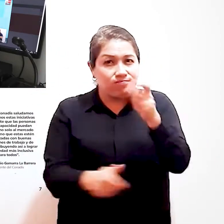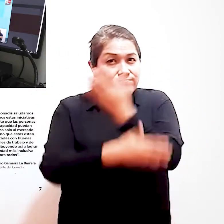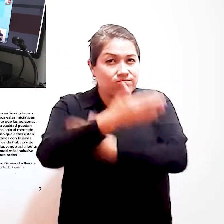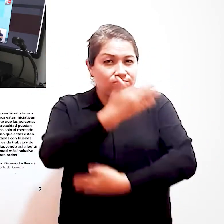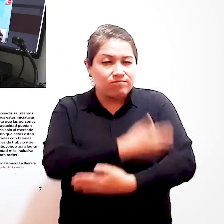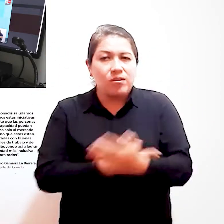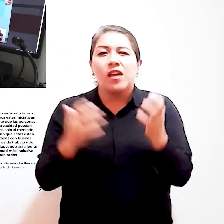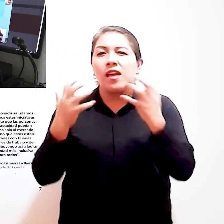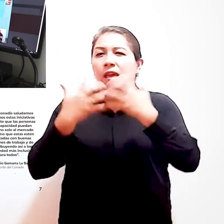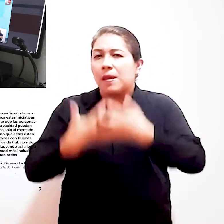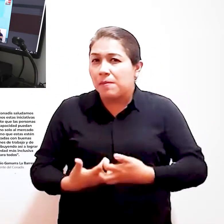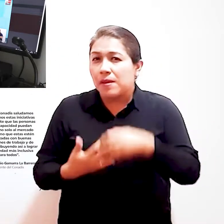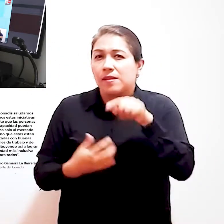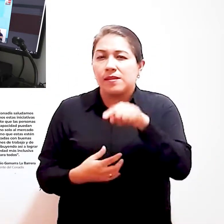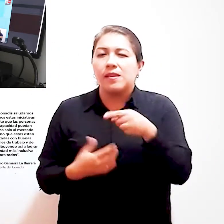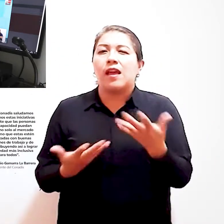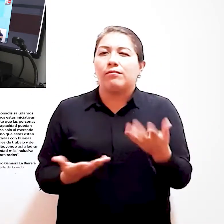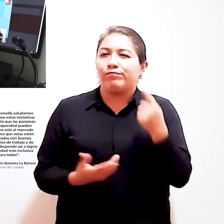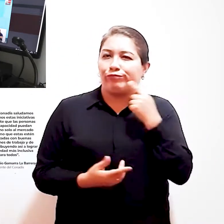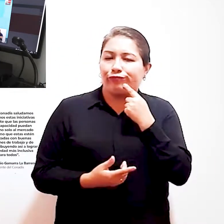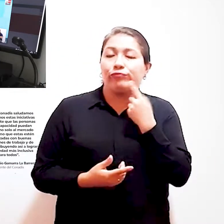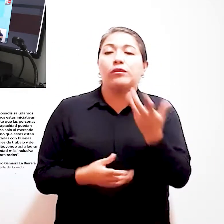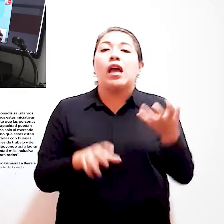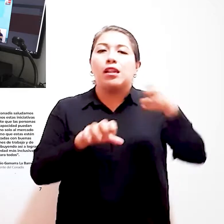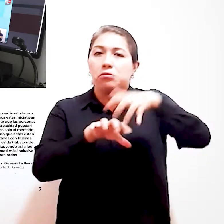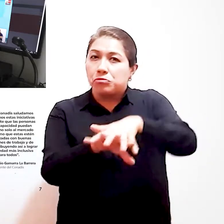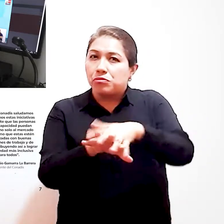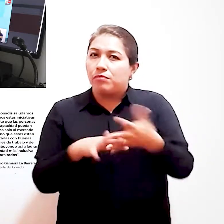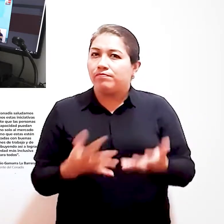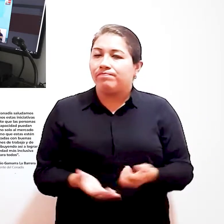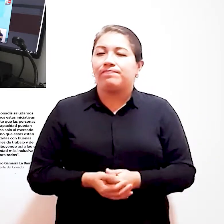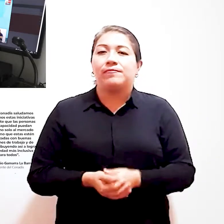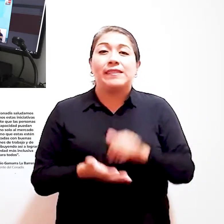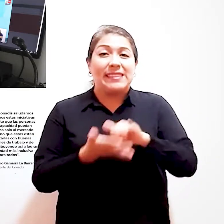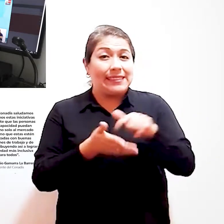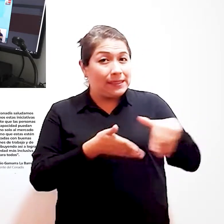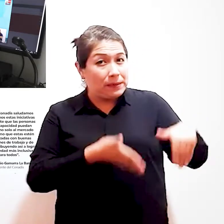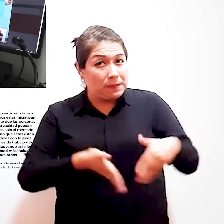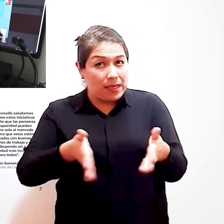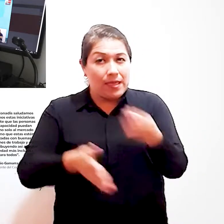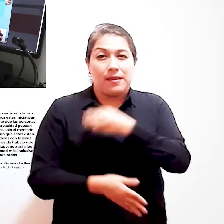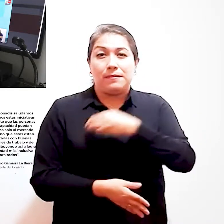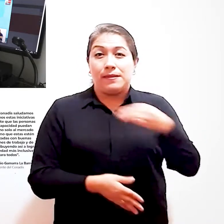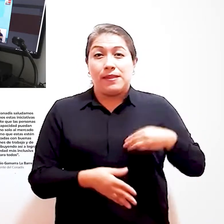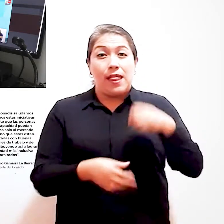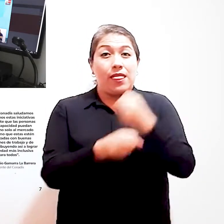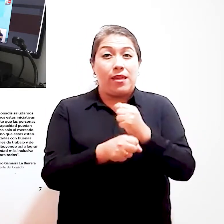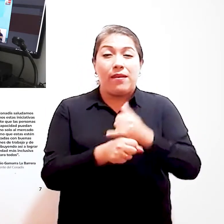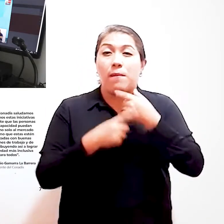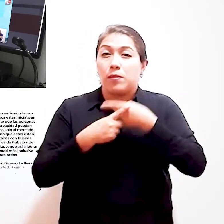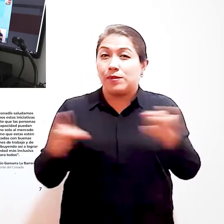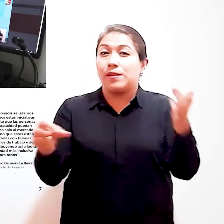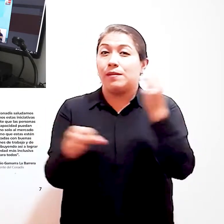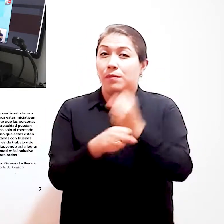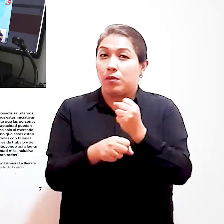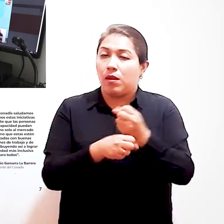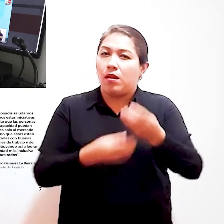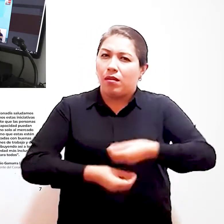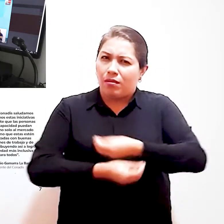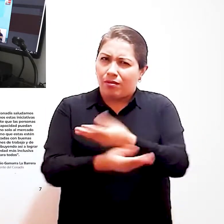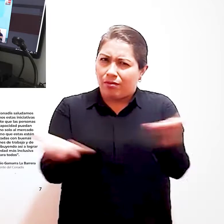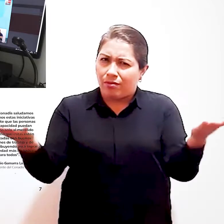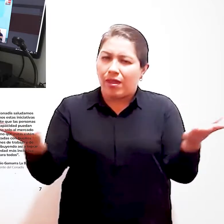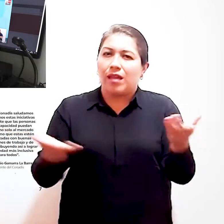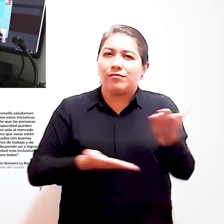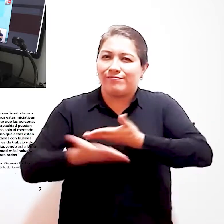personas con discapacidad y de empresas que apuestan por la inclusión De esta manera, el Ministerio de Trabajo y Promoción